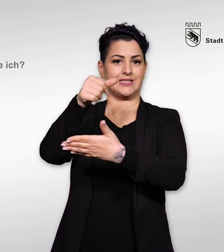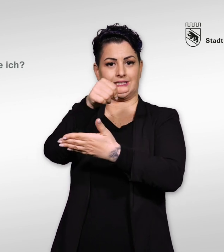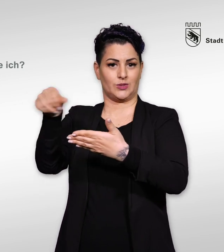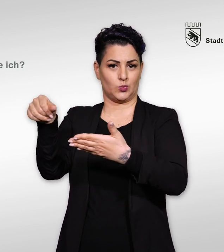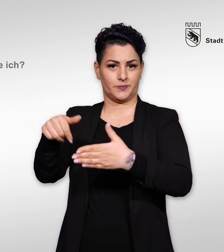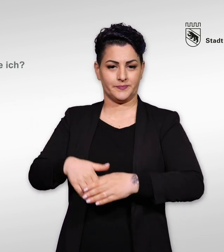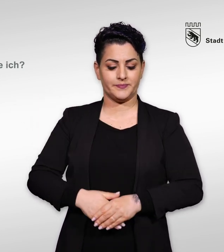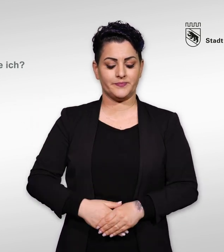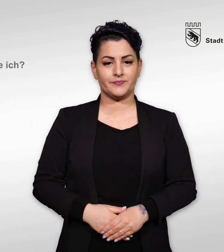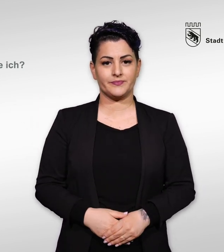Sie das Antwortkuvert.